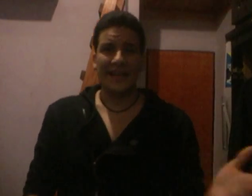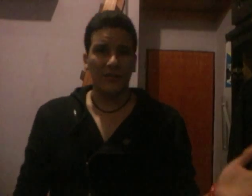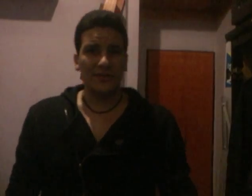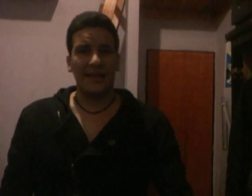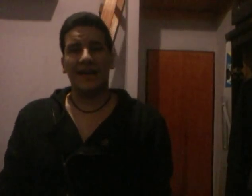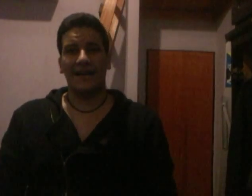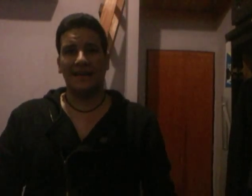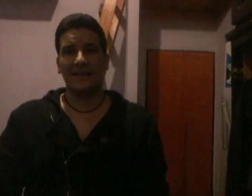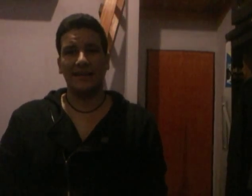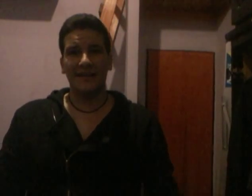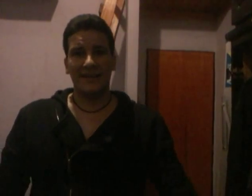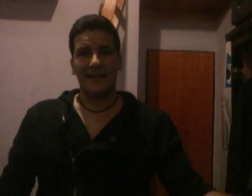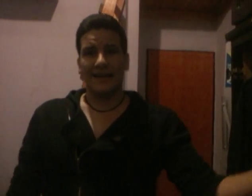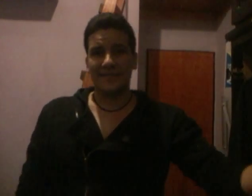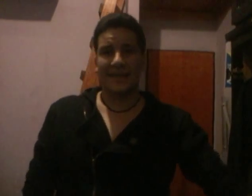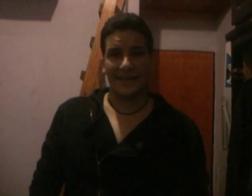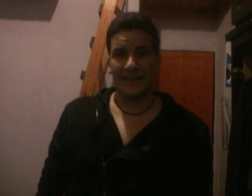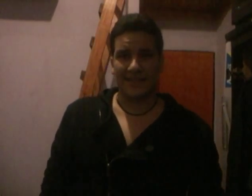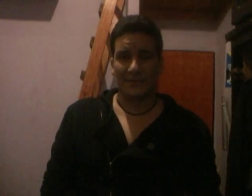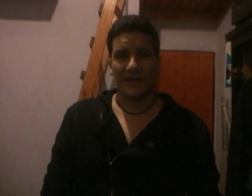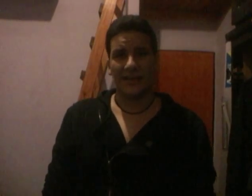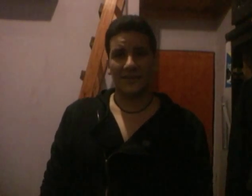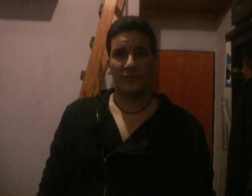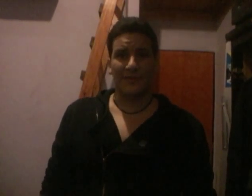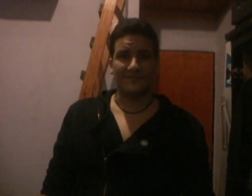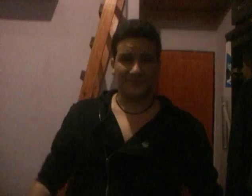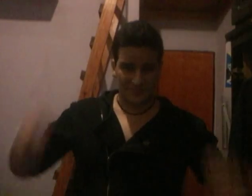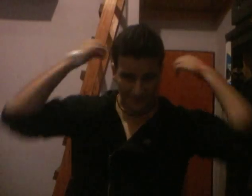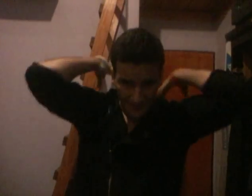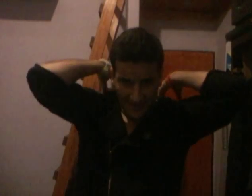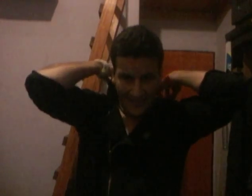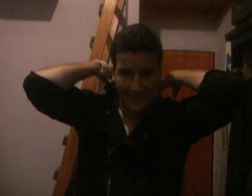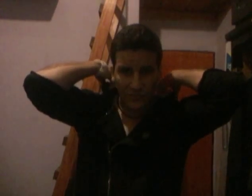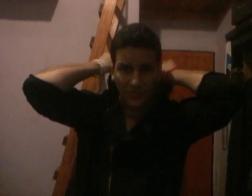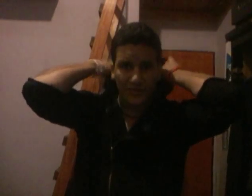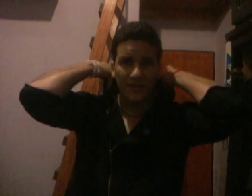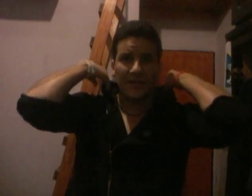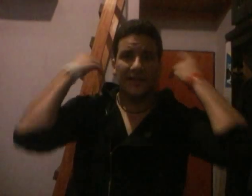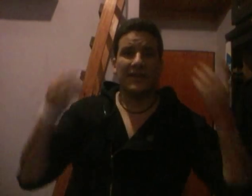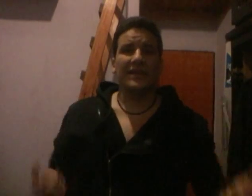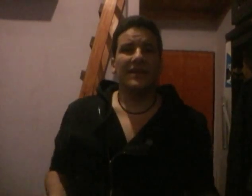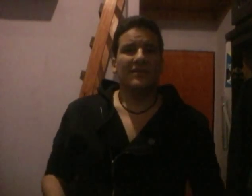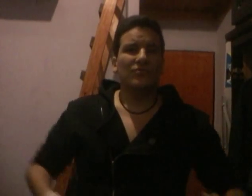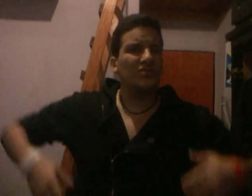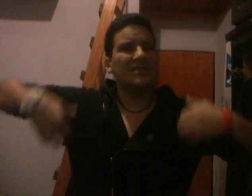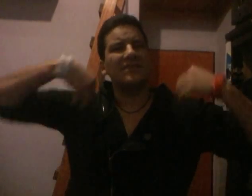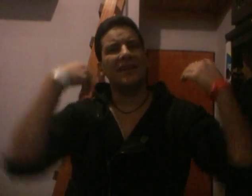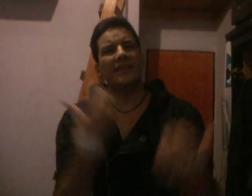Lois, la, la chica que está enamorada de Superman, a la que están juntos, eh, muchas escenas de